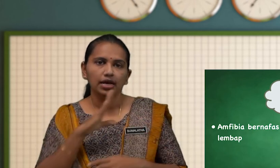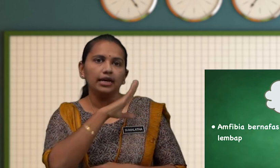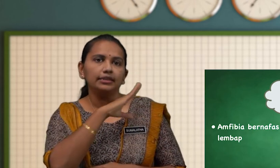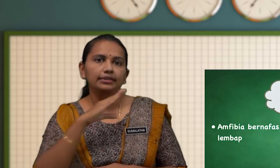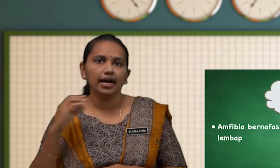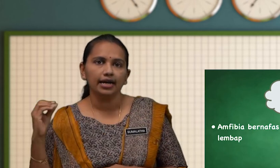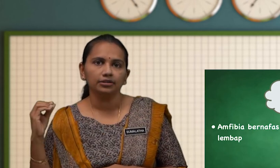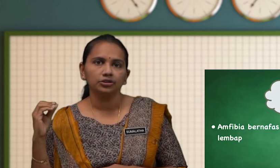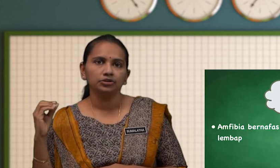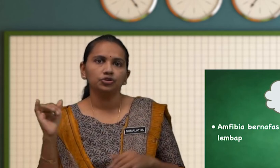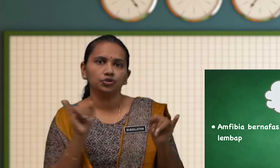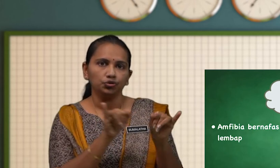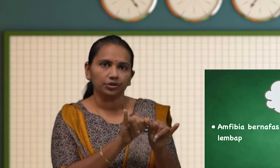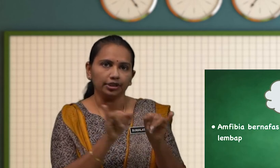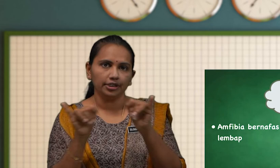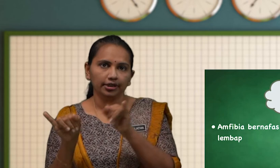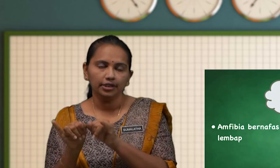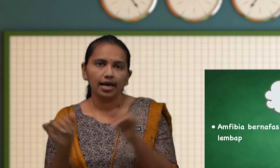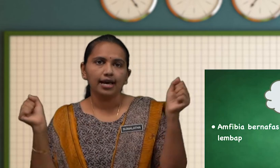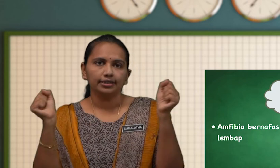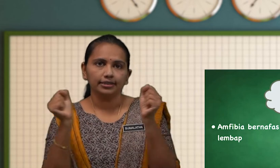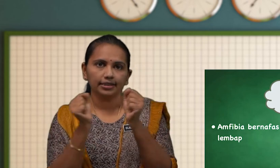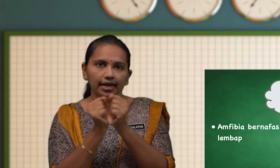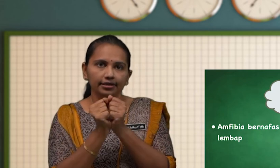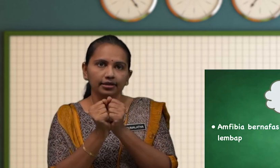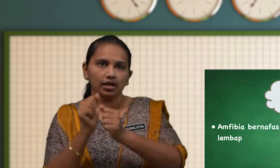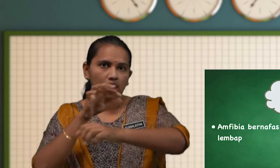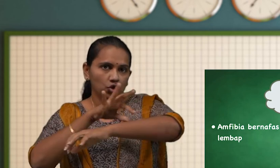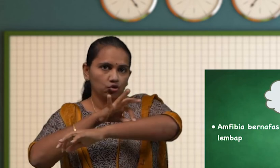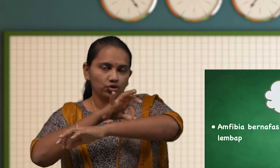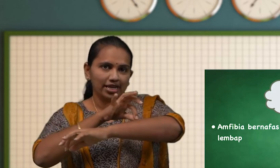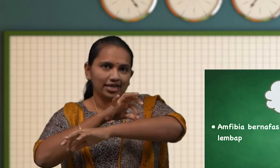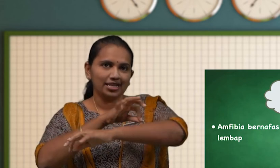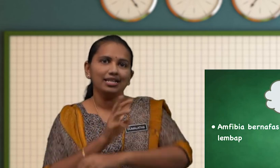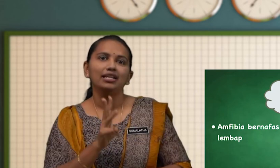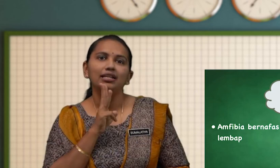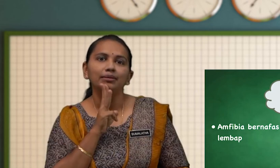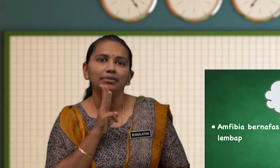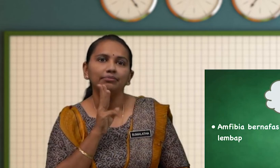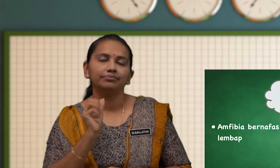Dan Juga Dengan Kulit Lembab